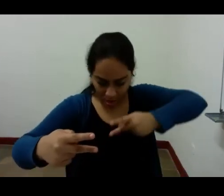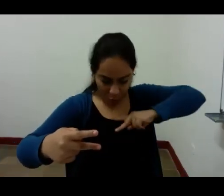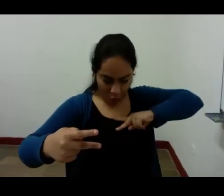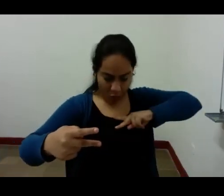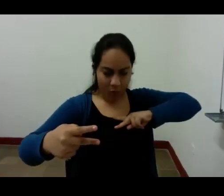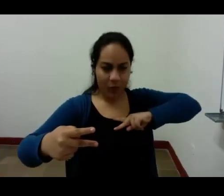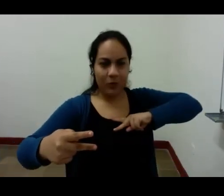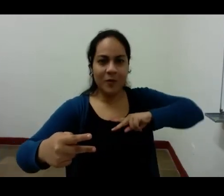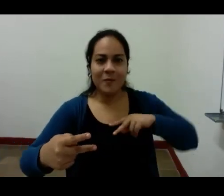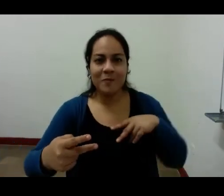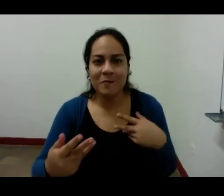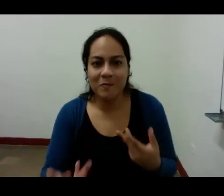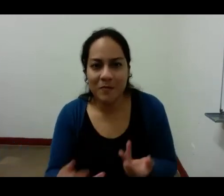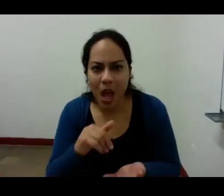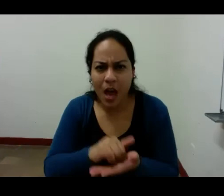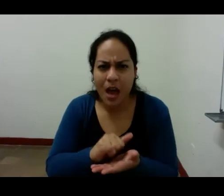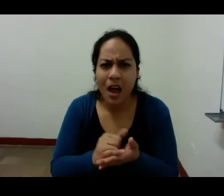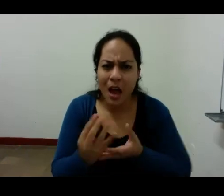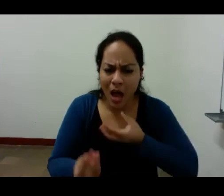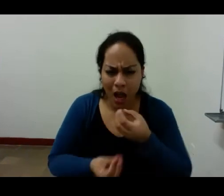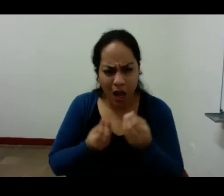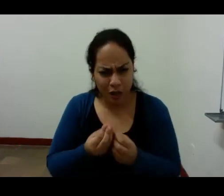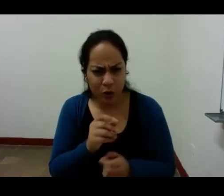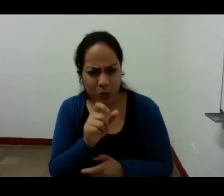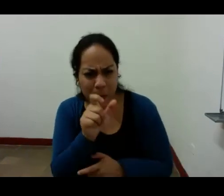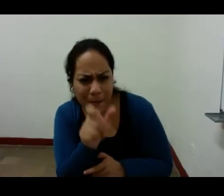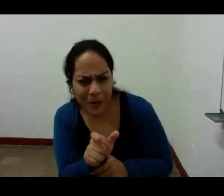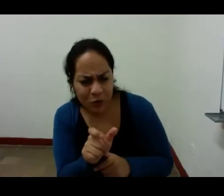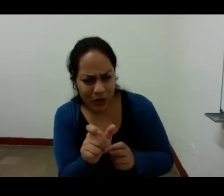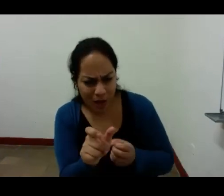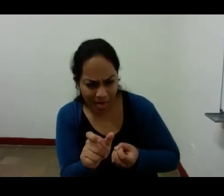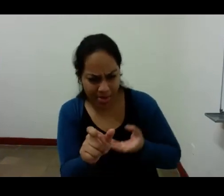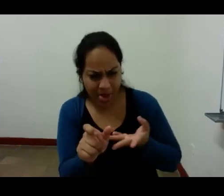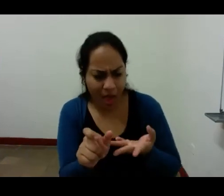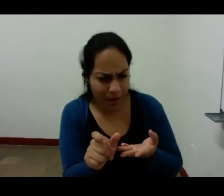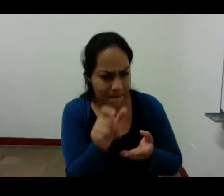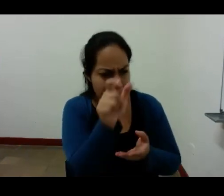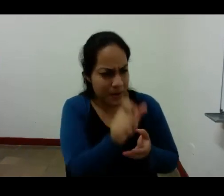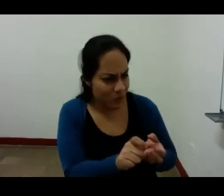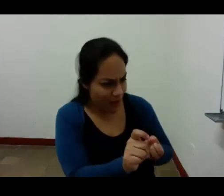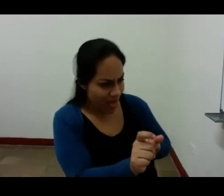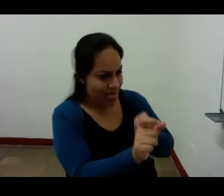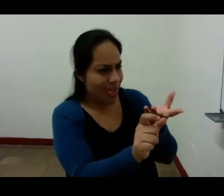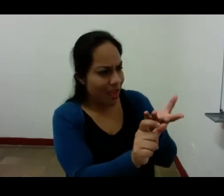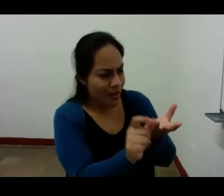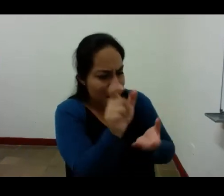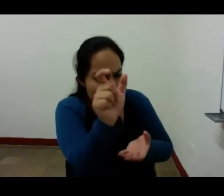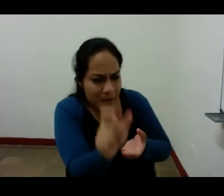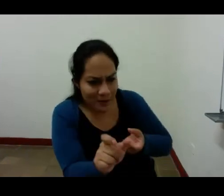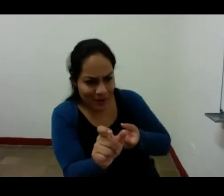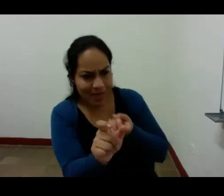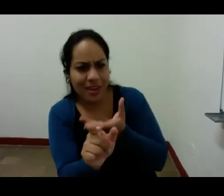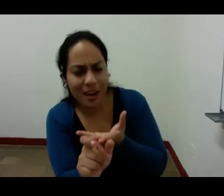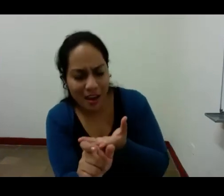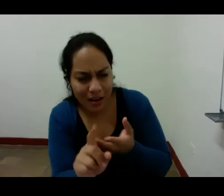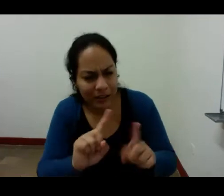dar a cada emoción una personalidad a cada estado de alma un alma